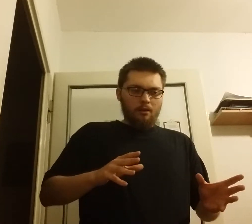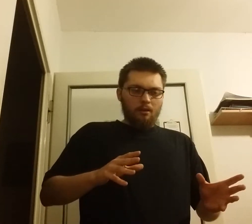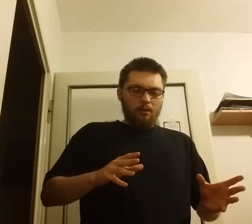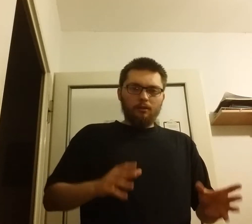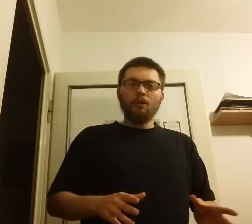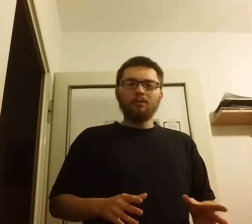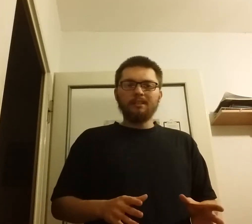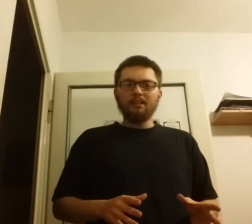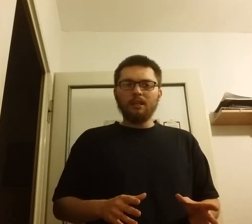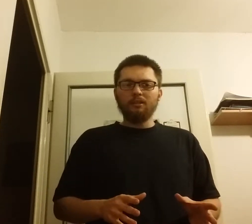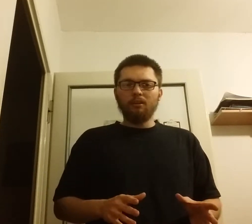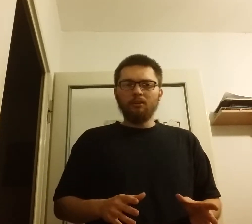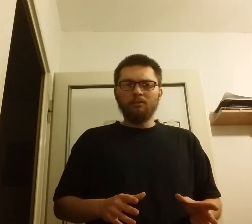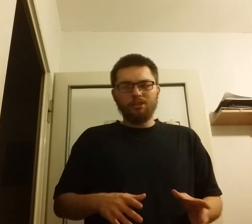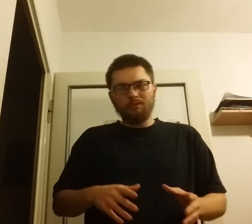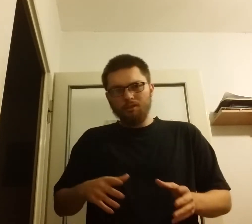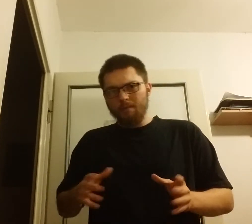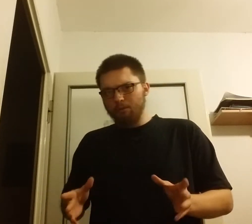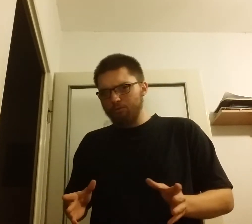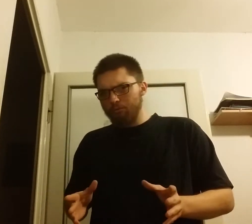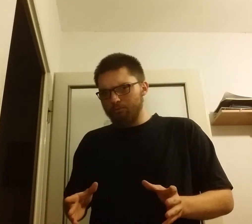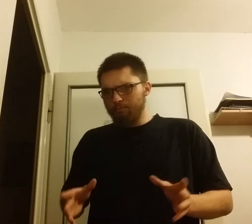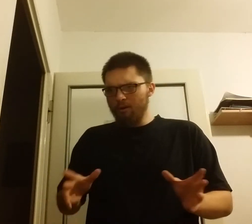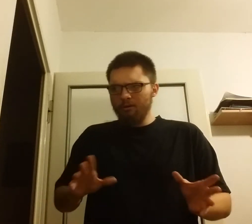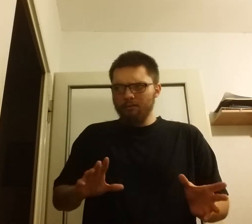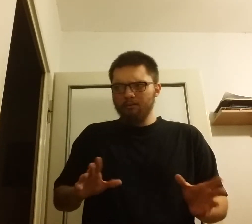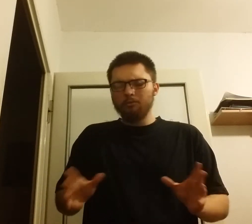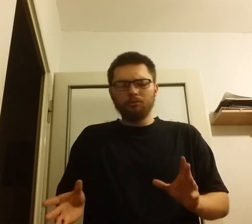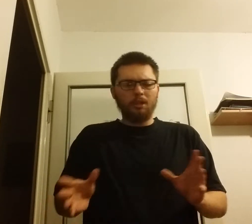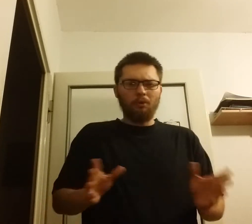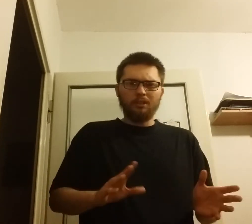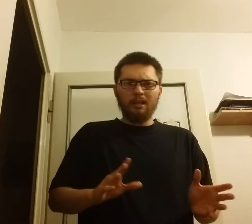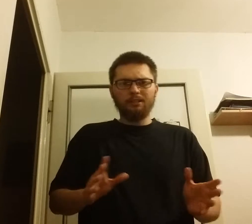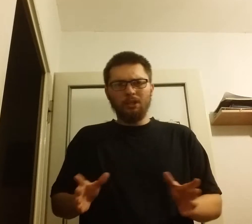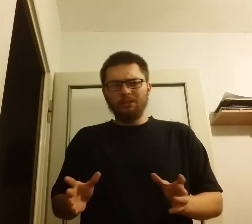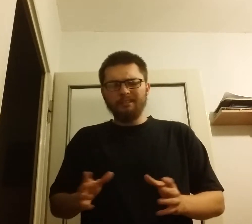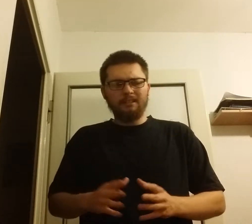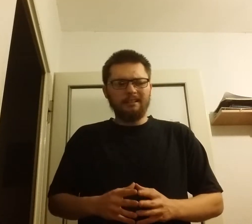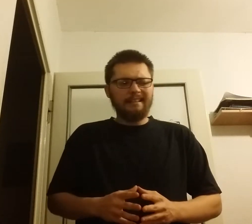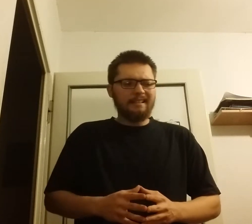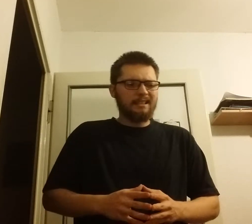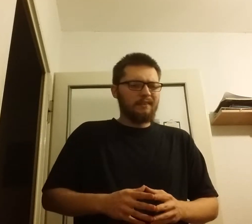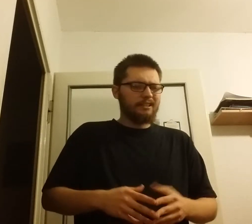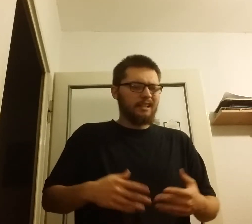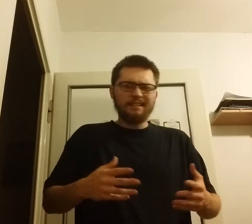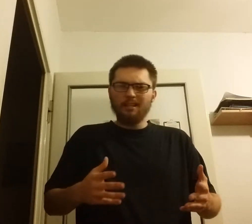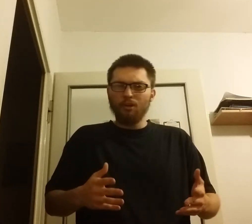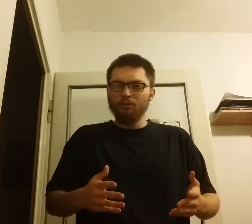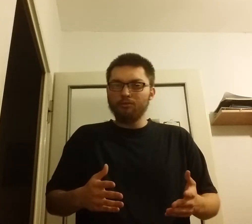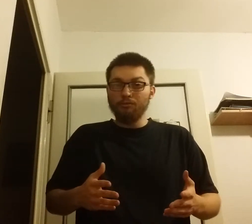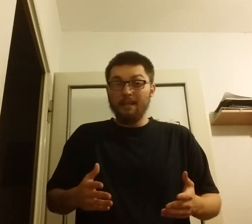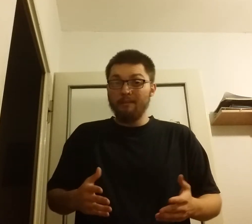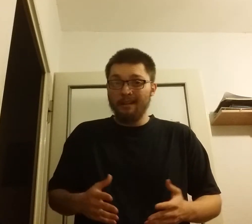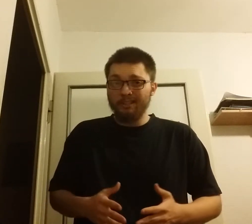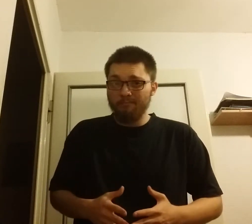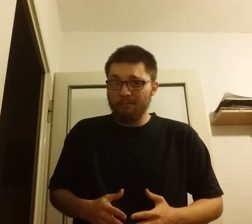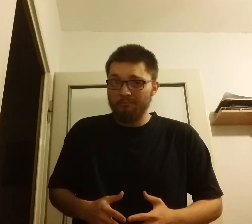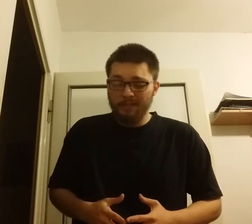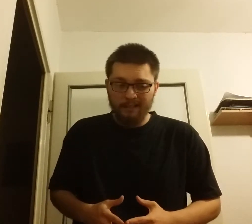Nie oznacza to, że to nie był cud, bo różnie można to nazywać. Ja tego cudem raczej bym nie